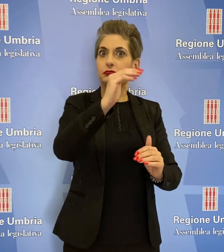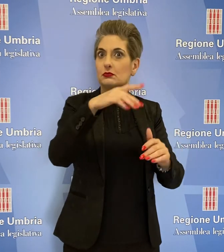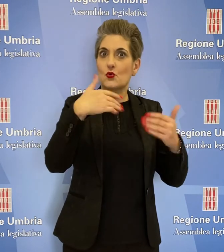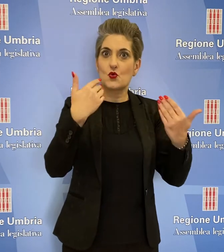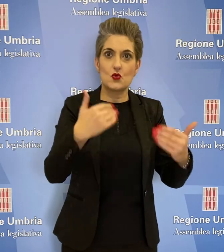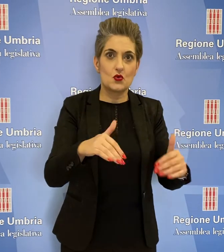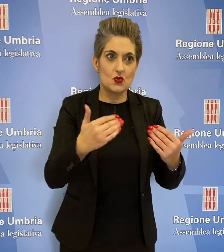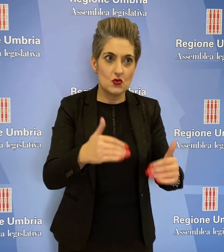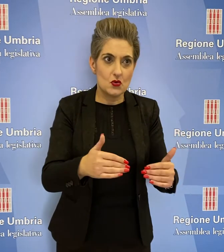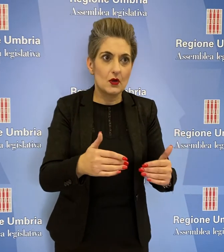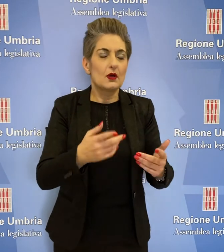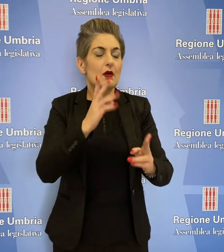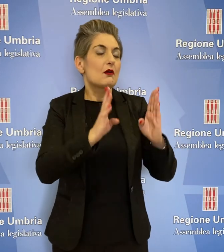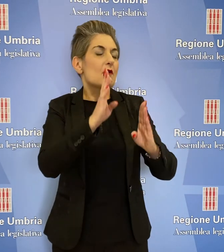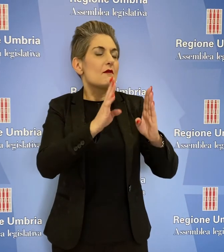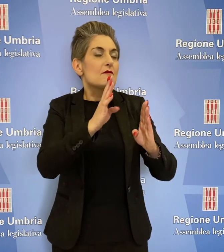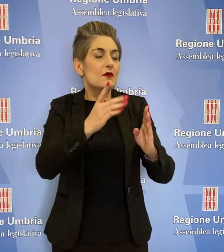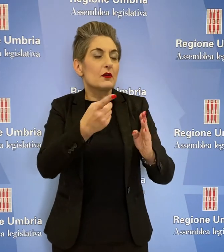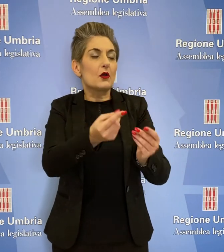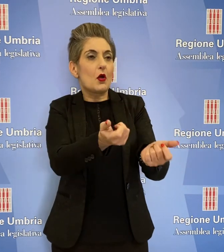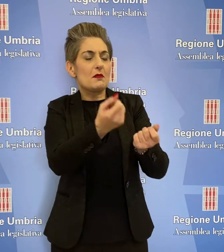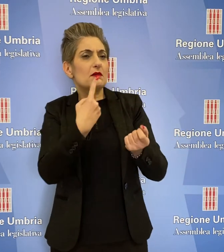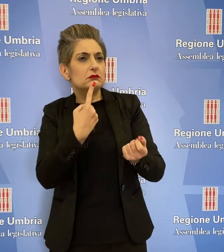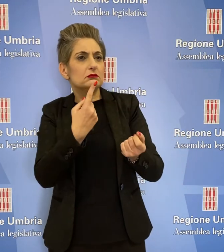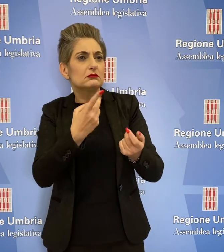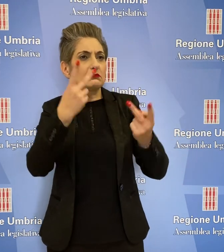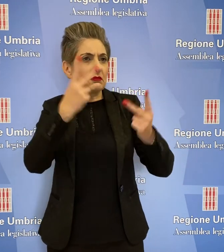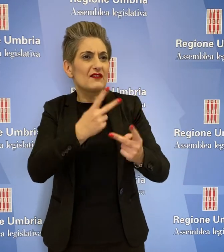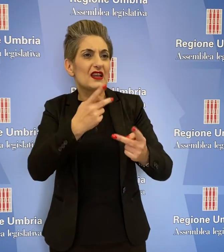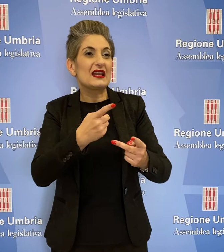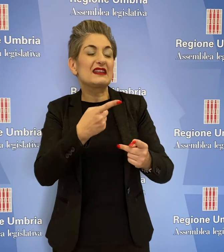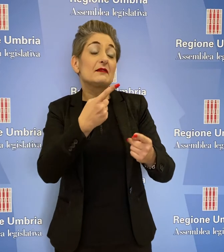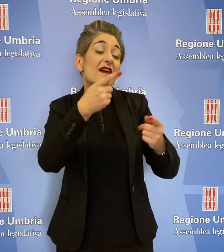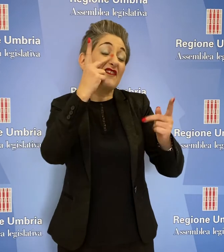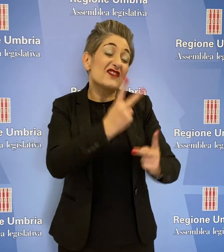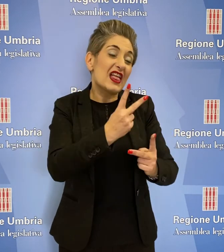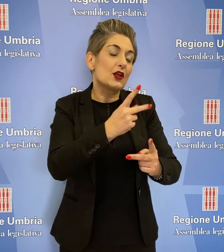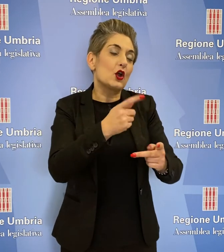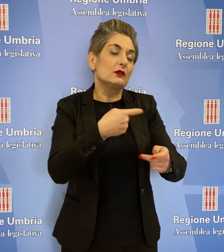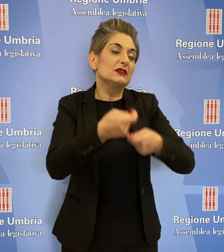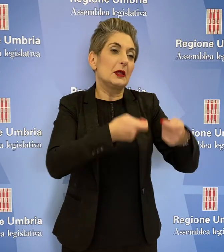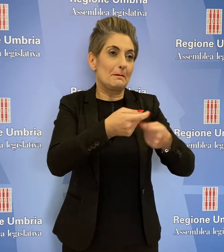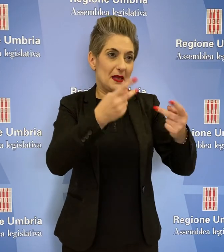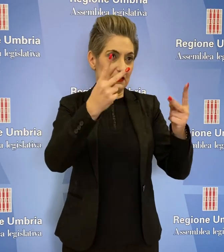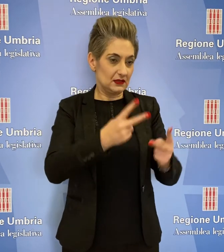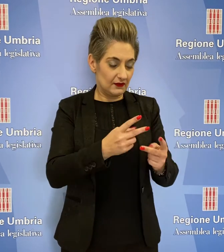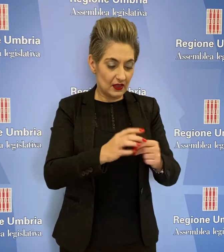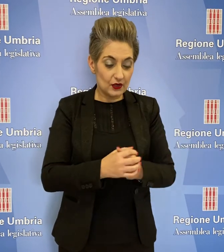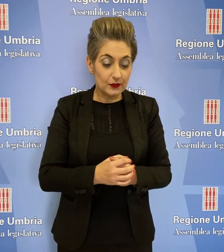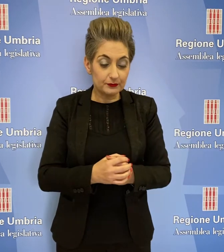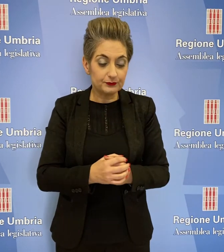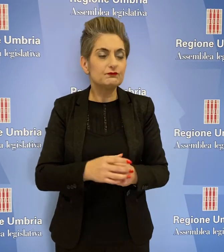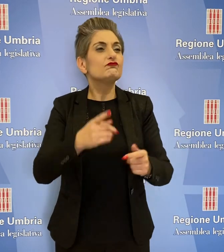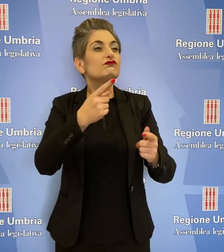lunga superiori rispetto a quelle effettivamente sostenute. E' mancata una